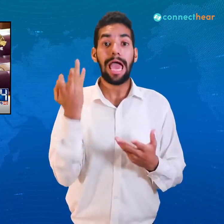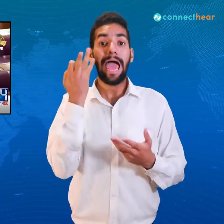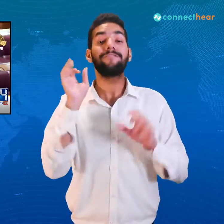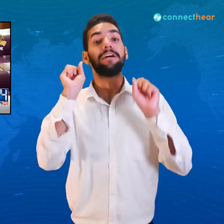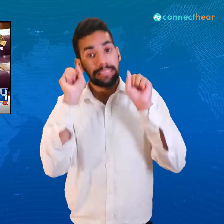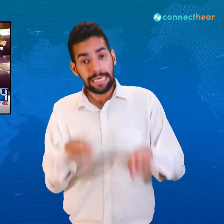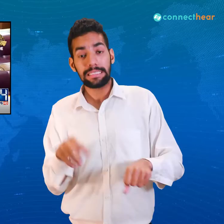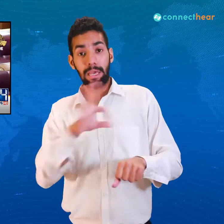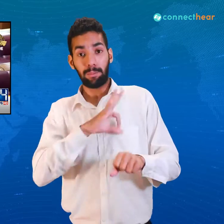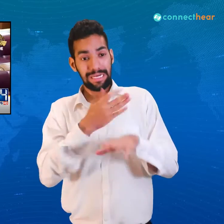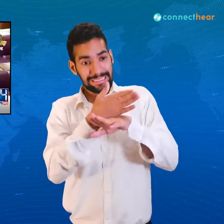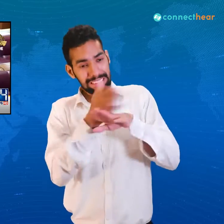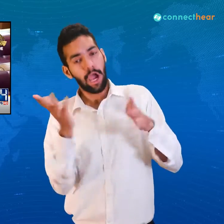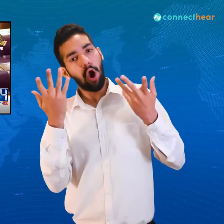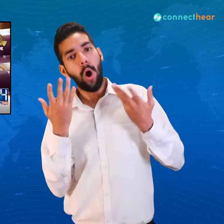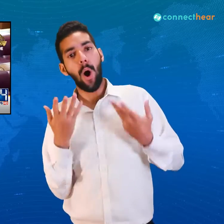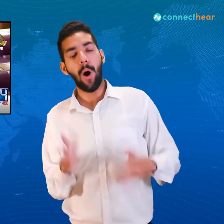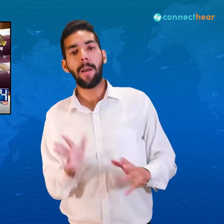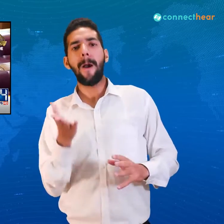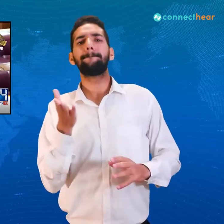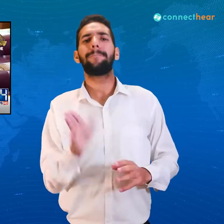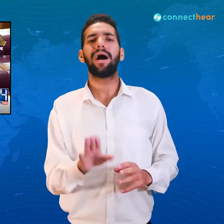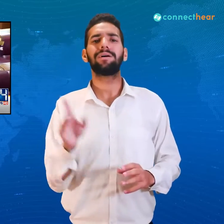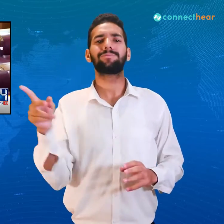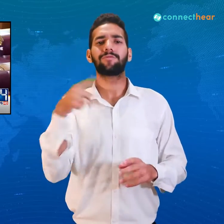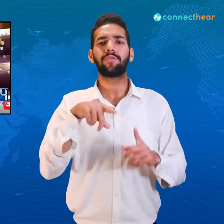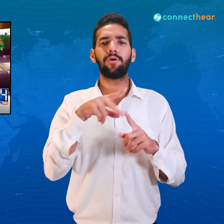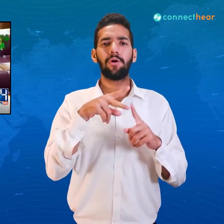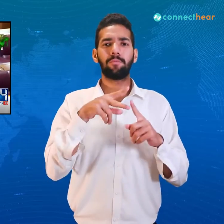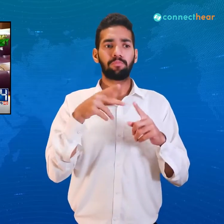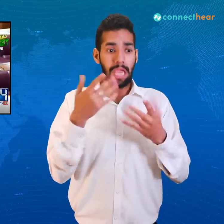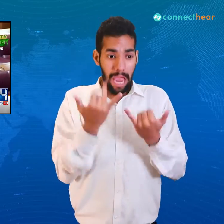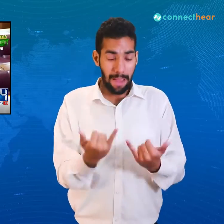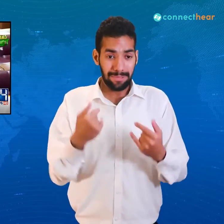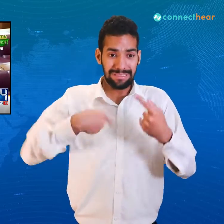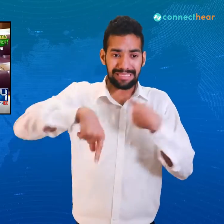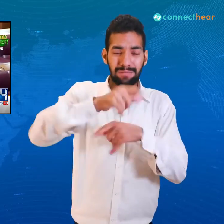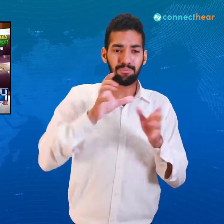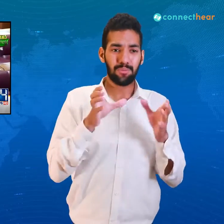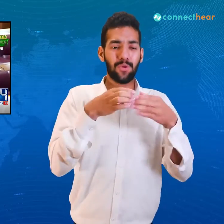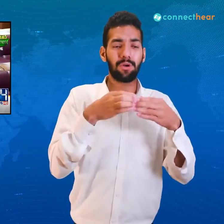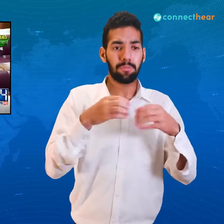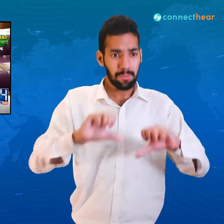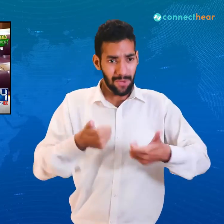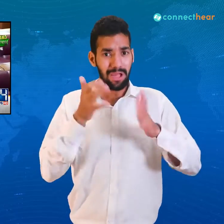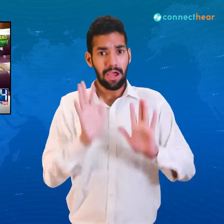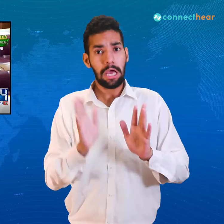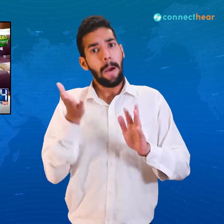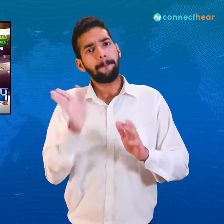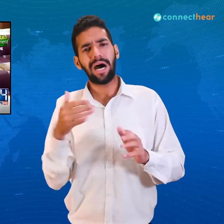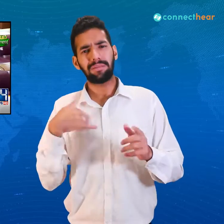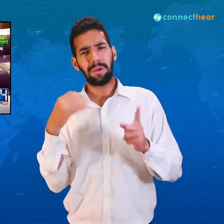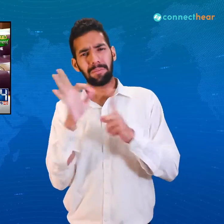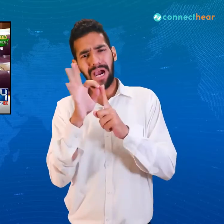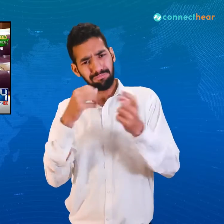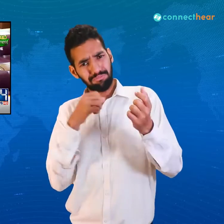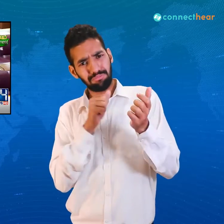ہاں اگر امران خان کی حکومت گر گئی اور ادم اعتماد جو آپ نے ابھی کامیاب کی ہے کامیاب ہو گئی تو ہم